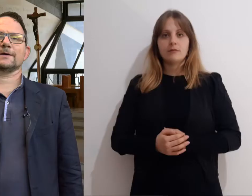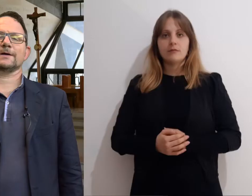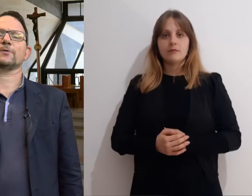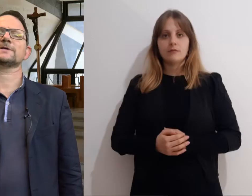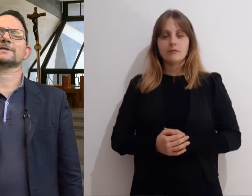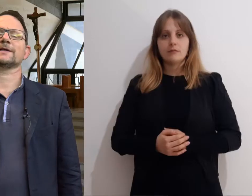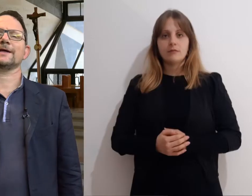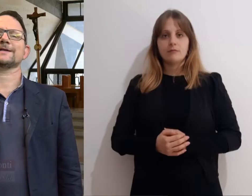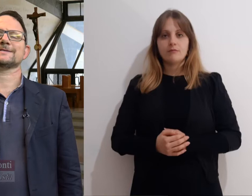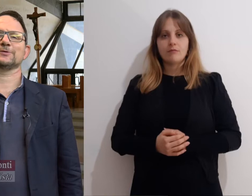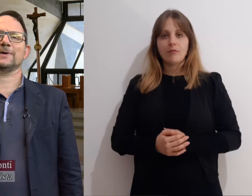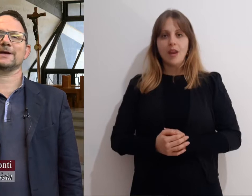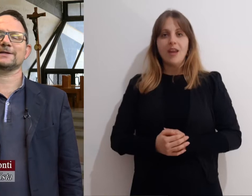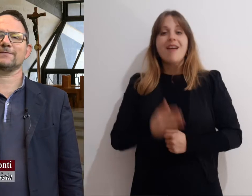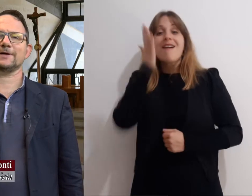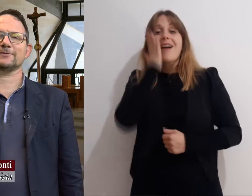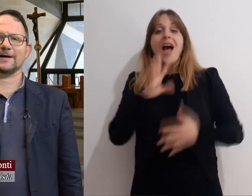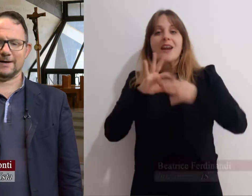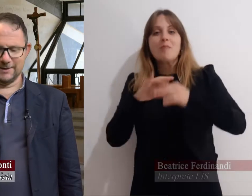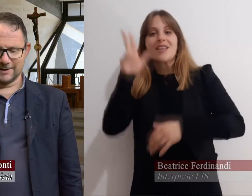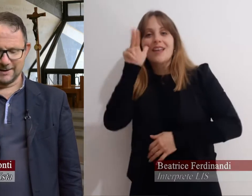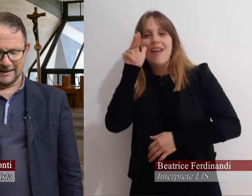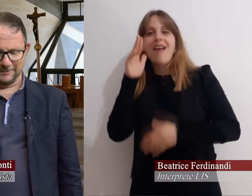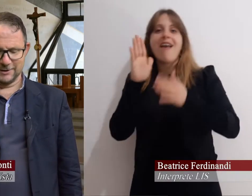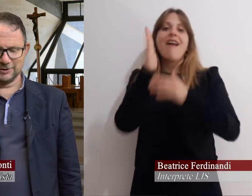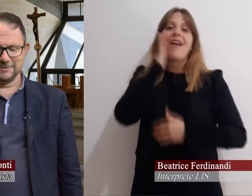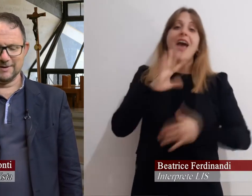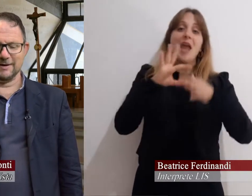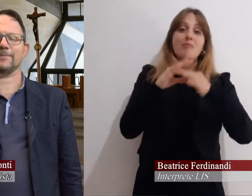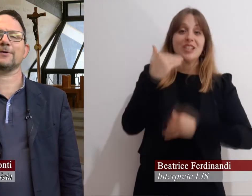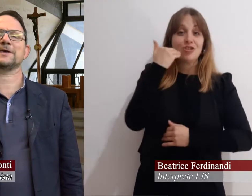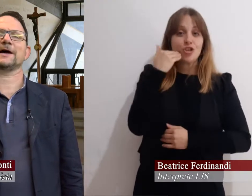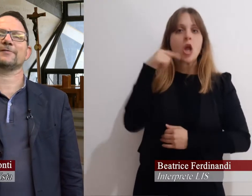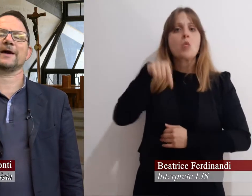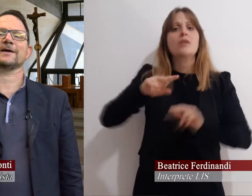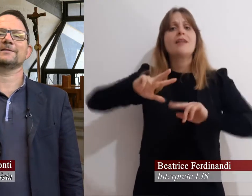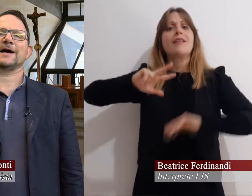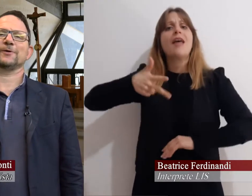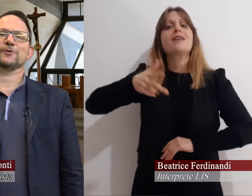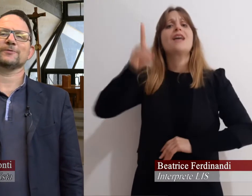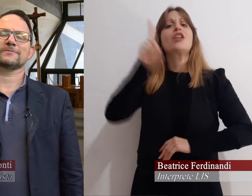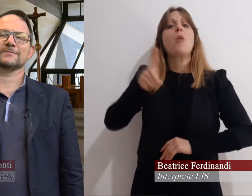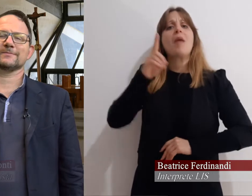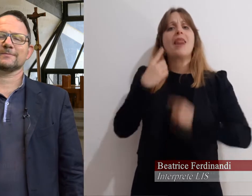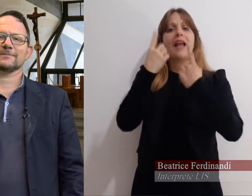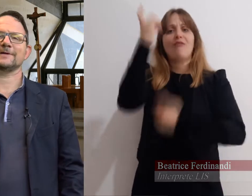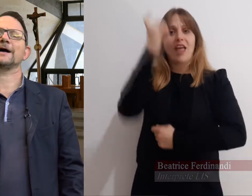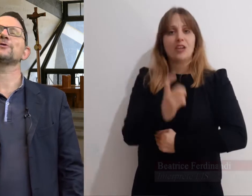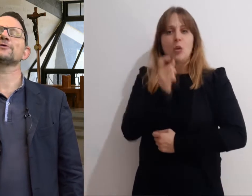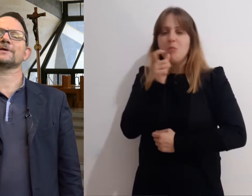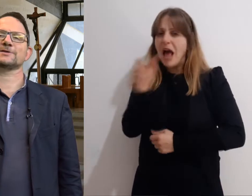In questa terza domenica di avvento Cari amiche e cari amici La parola chiave è dialogo